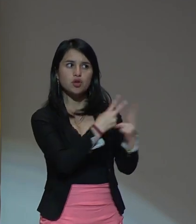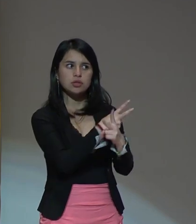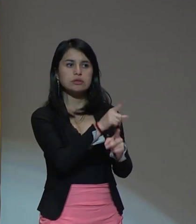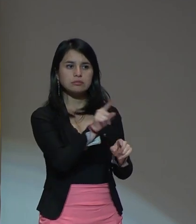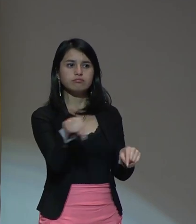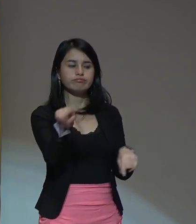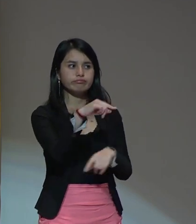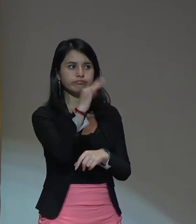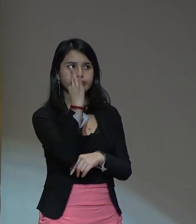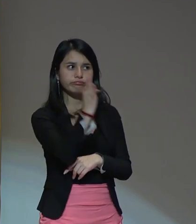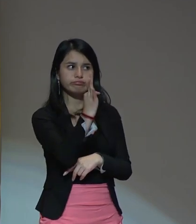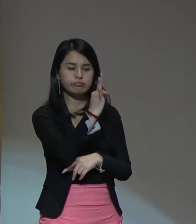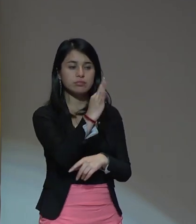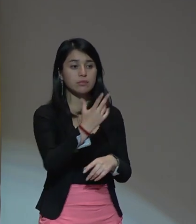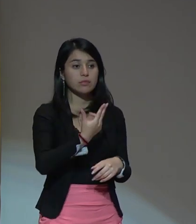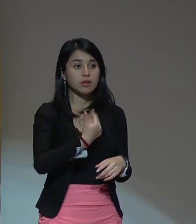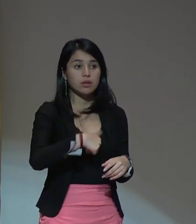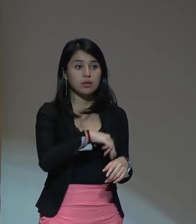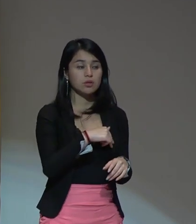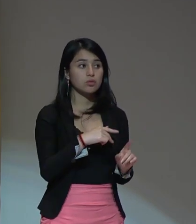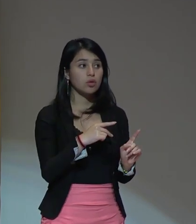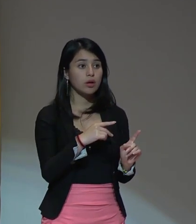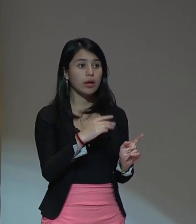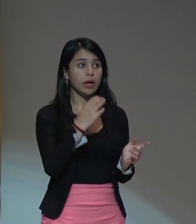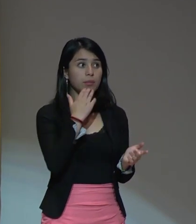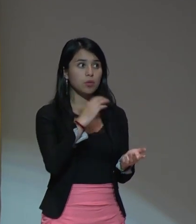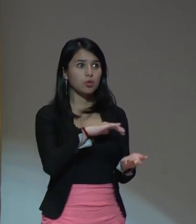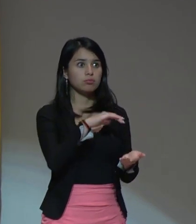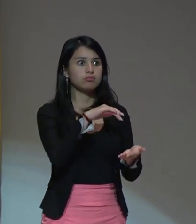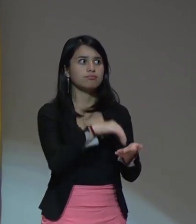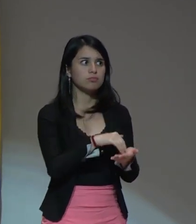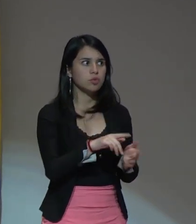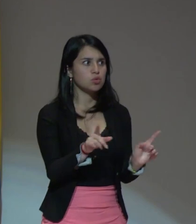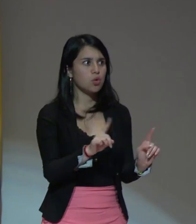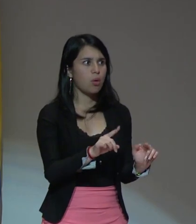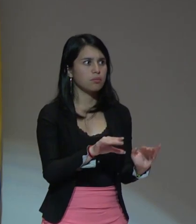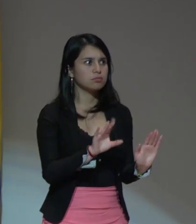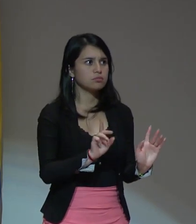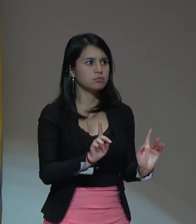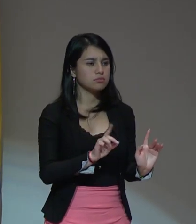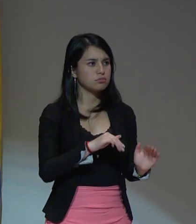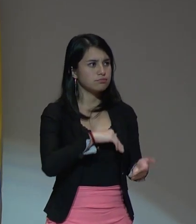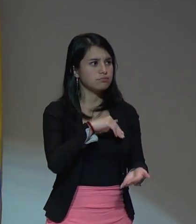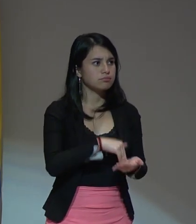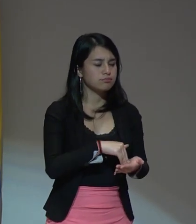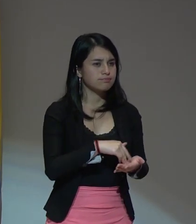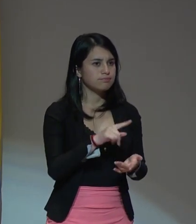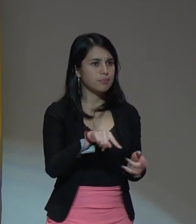y no logramos disparar o decir que no.